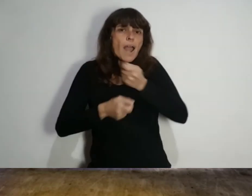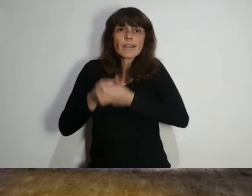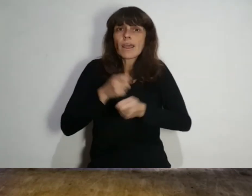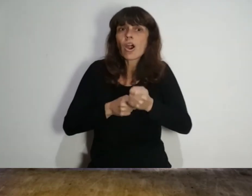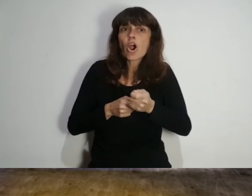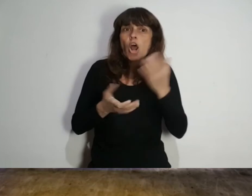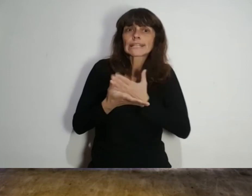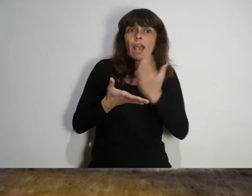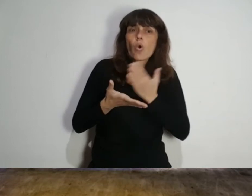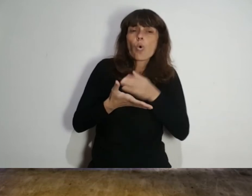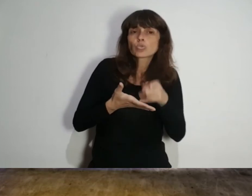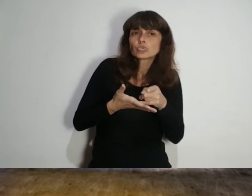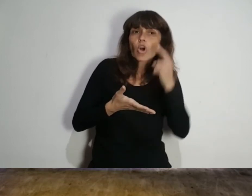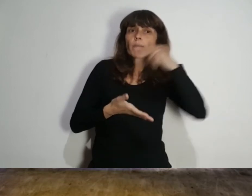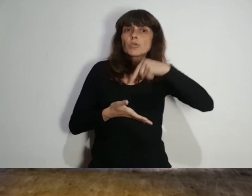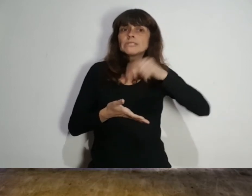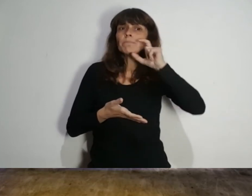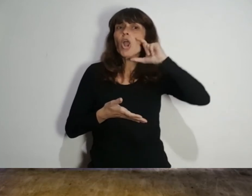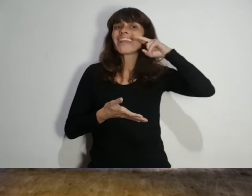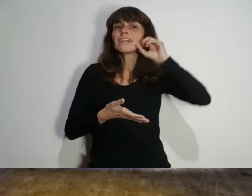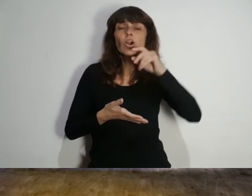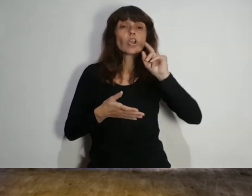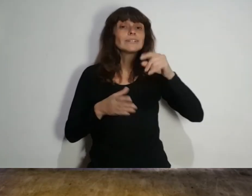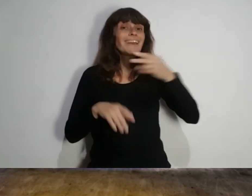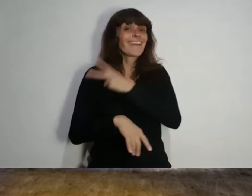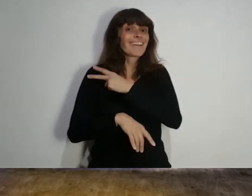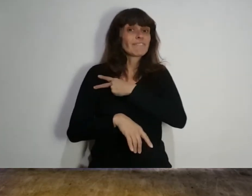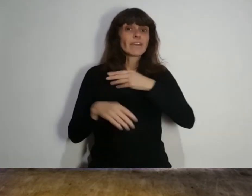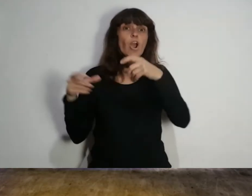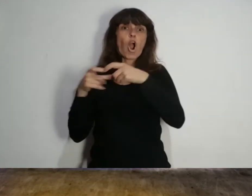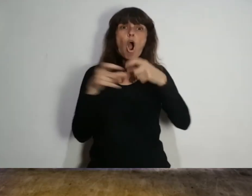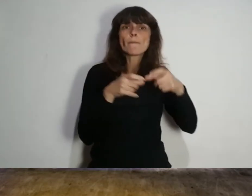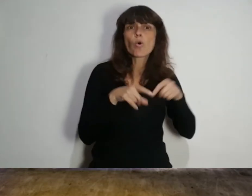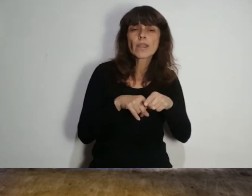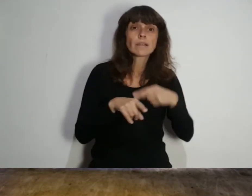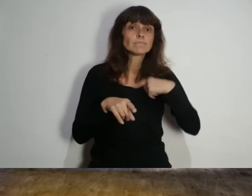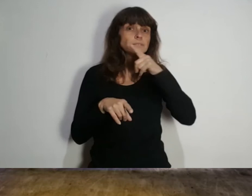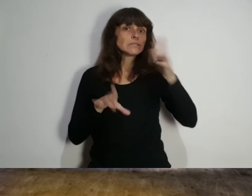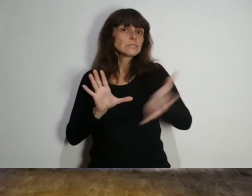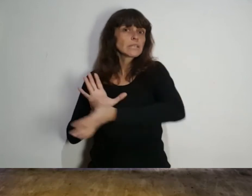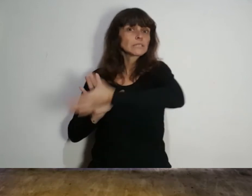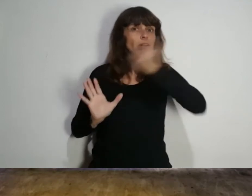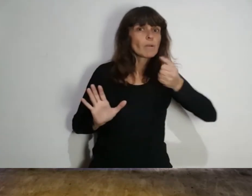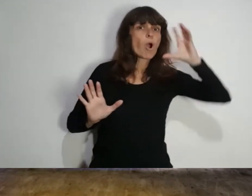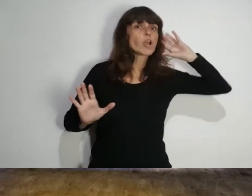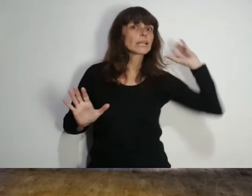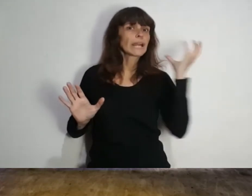discrecional de los recursos del municipio de Lincoln ya que el jefe comunal se habría llevado uno de los